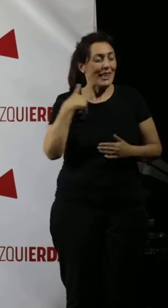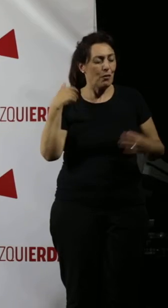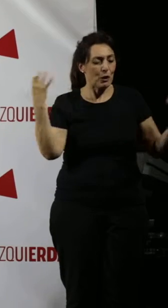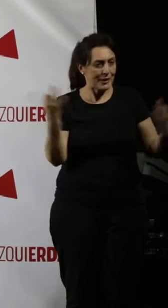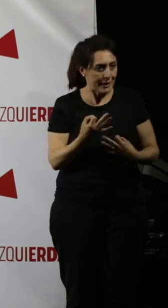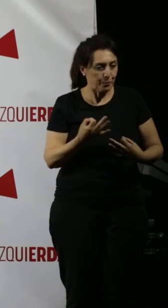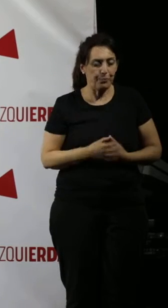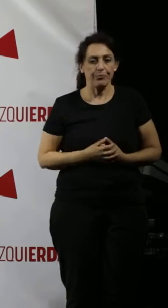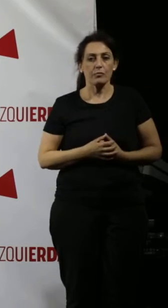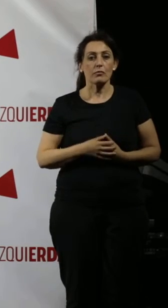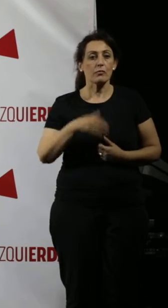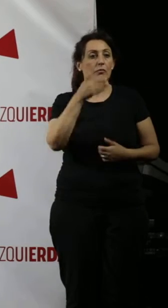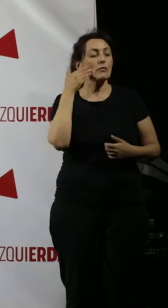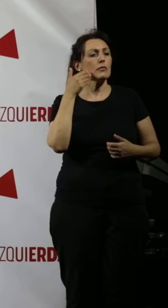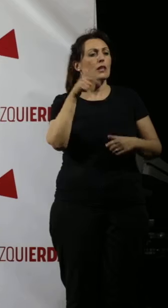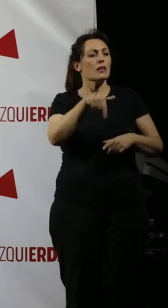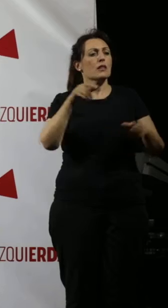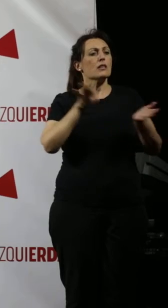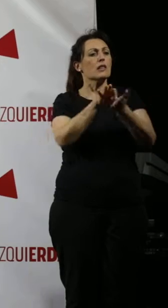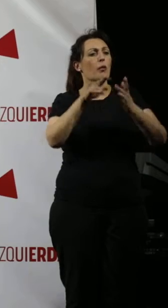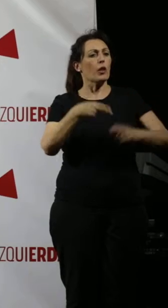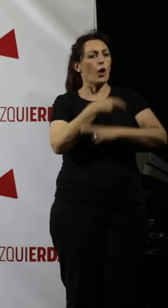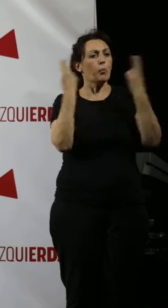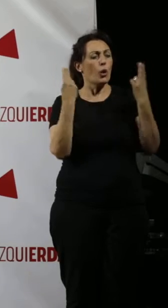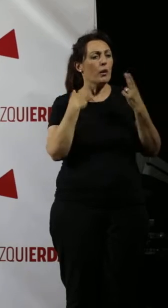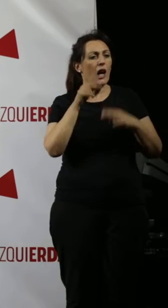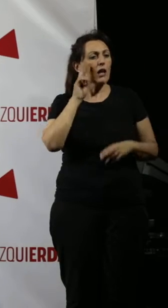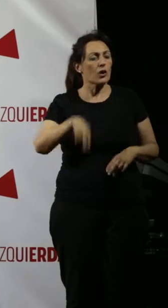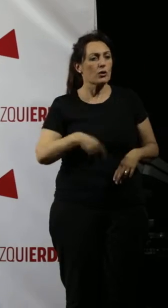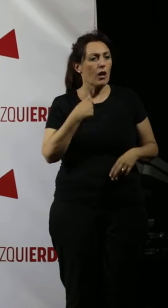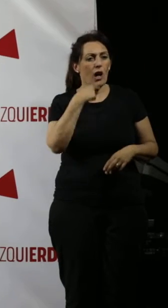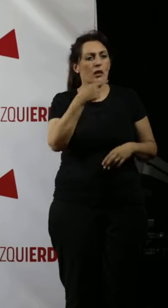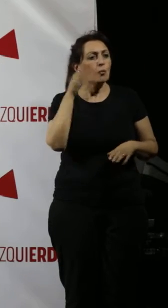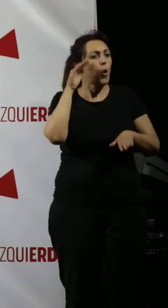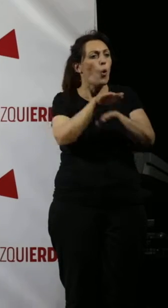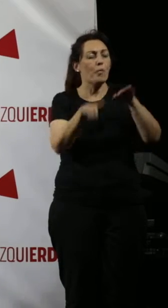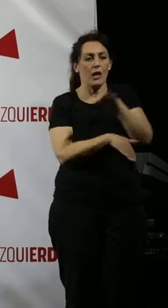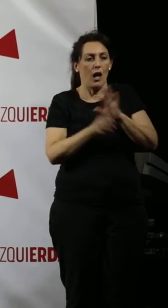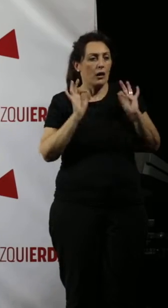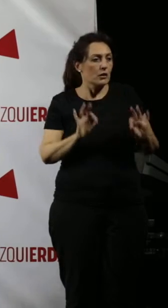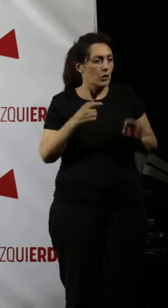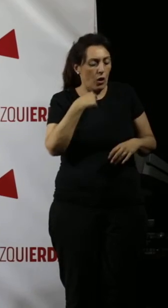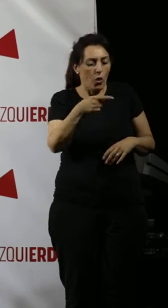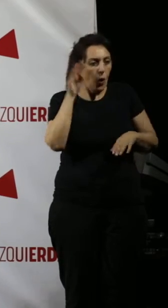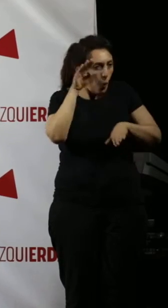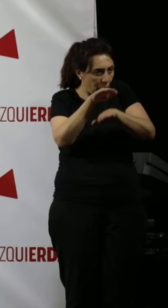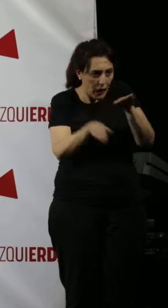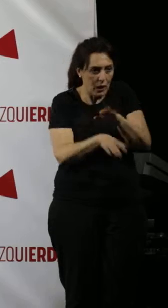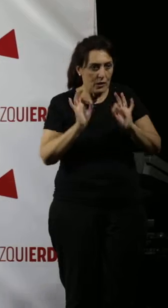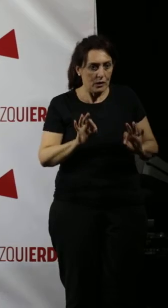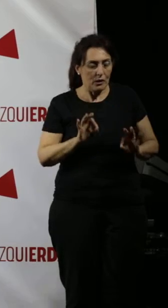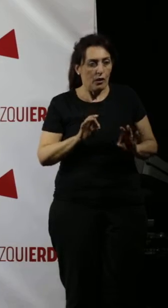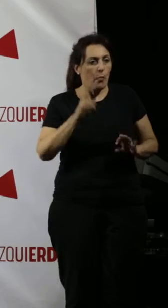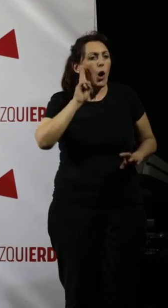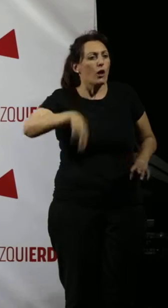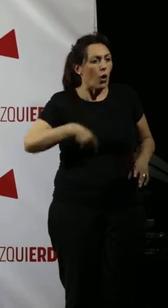Queremos que en el orgullo de los servicios públicos, un reconocimiento. Lo decimos con humildad, con mucha humildad, pero que